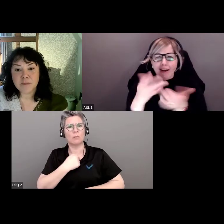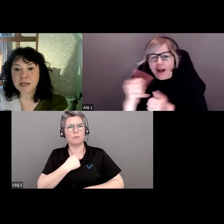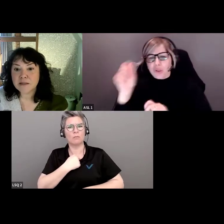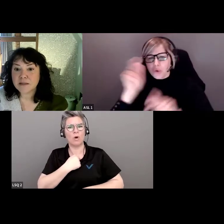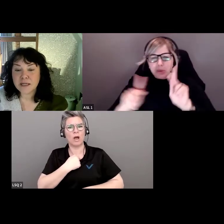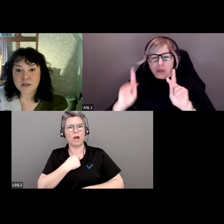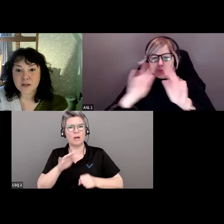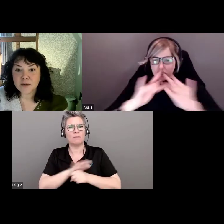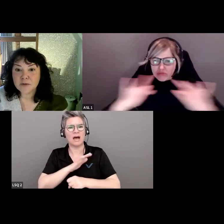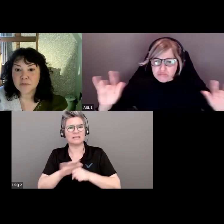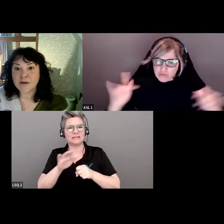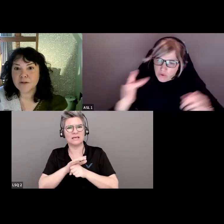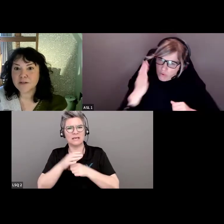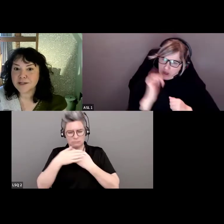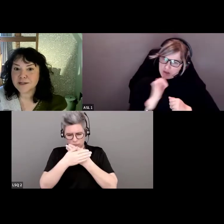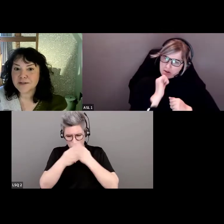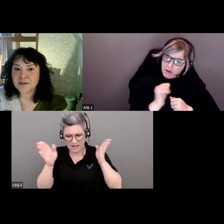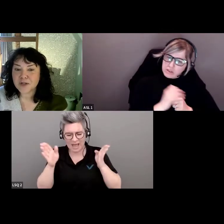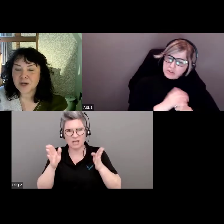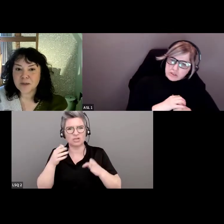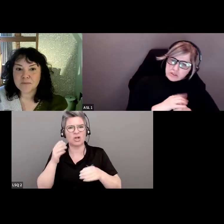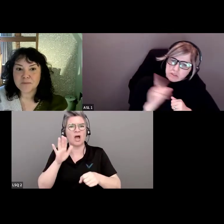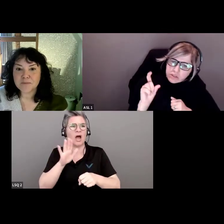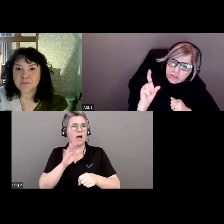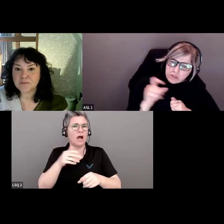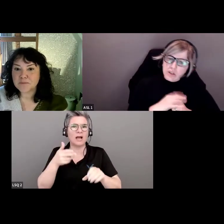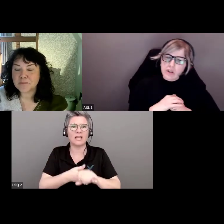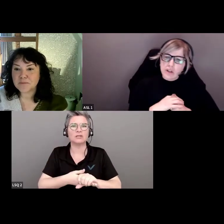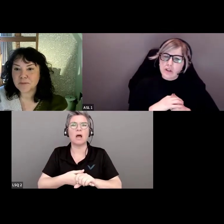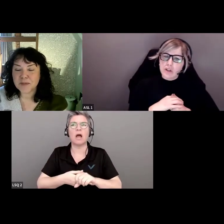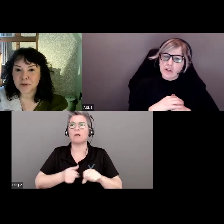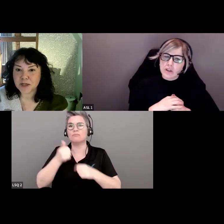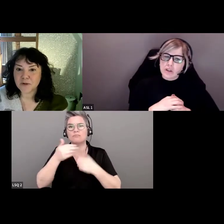assez ma consultation, mon engagement, pourquoi?